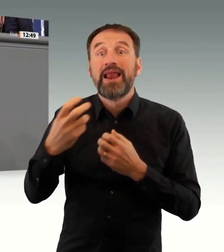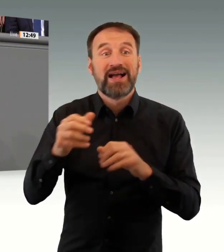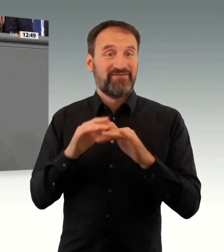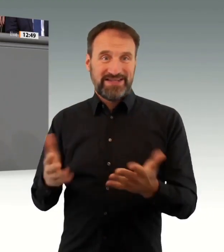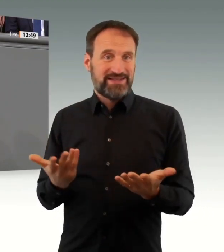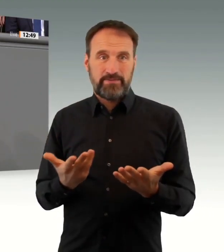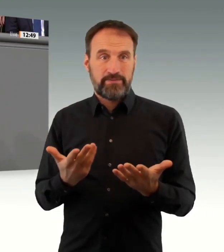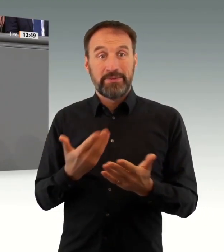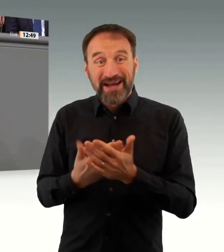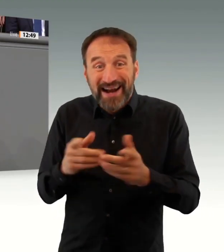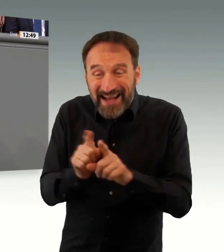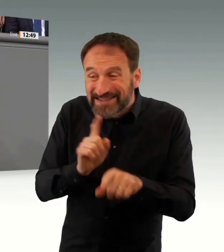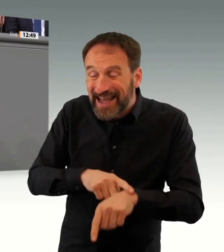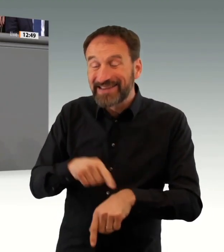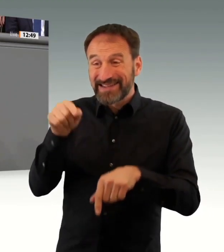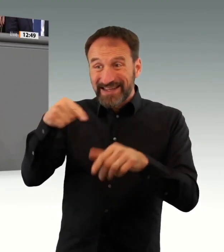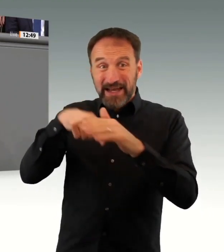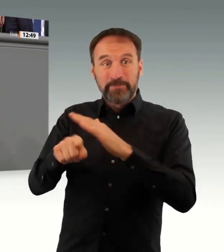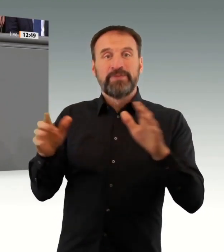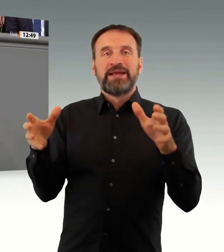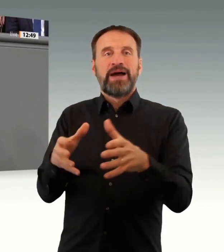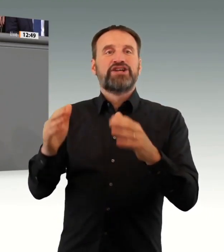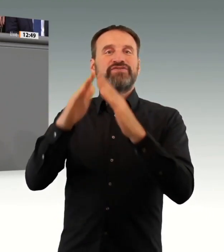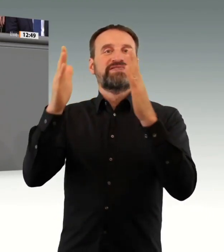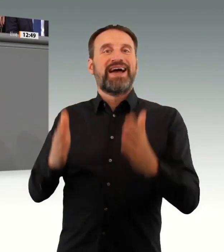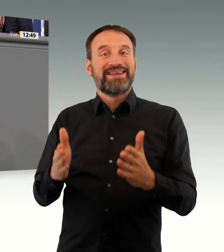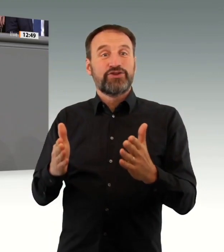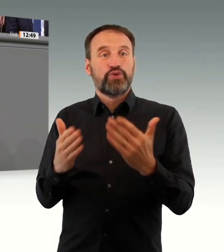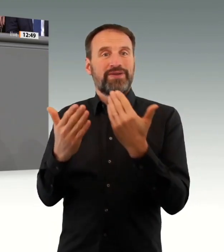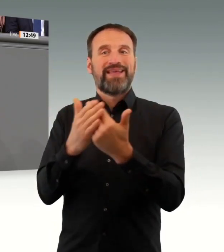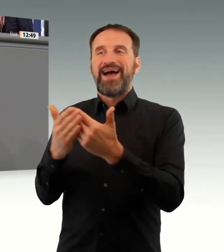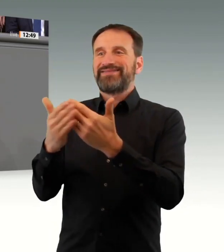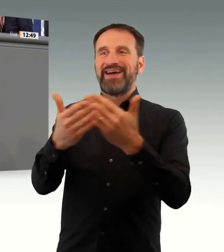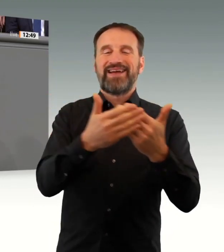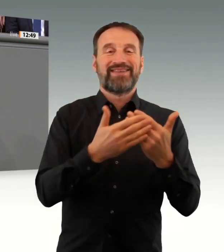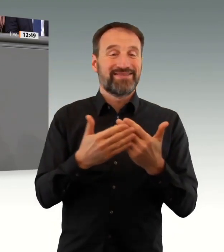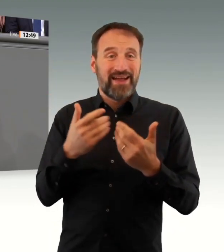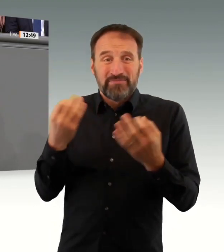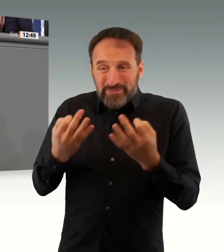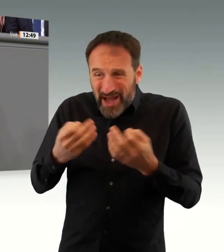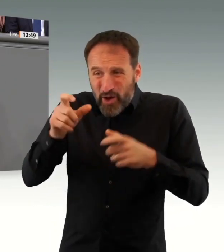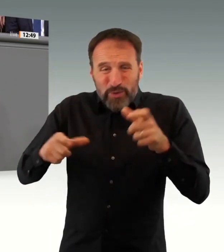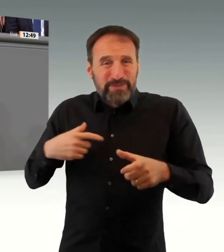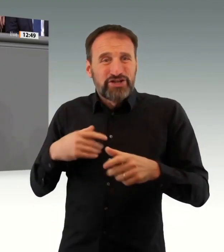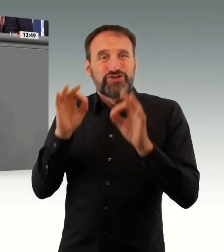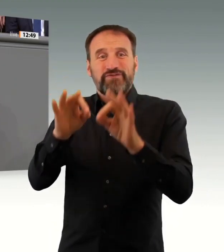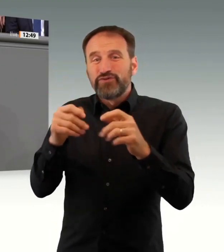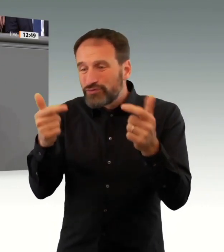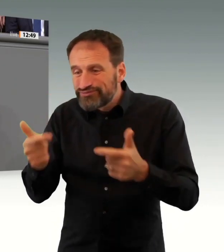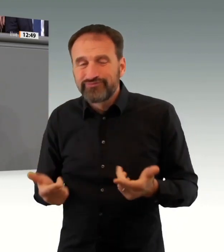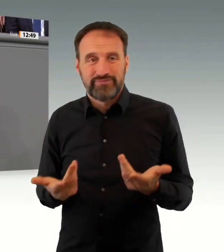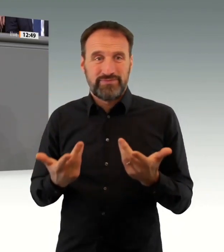Erreichung einer hohen Durchimpfungsrate betont. Es sind Berufsgruppen, die sich um besonders